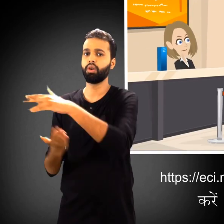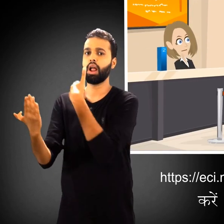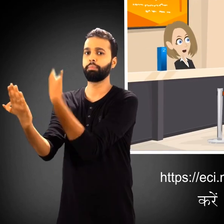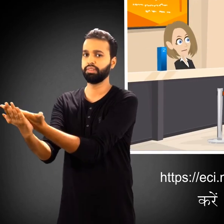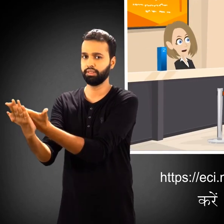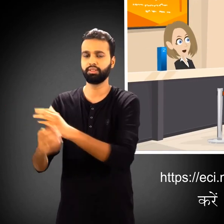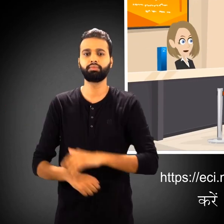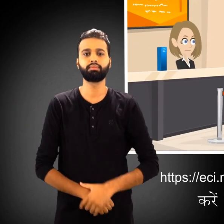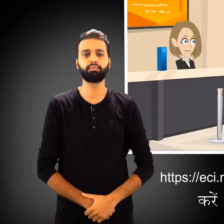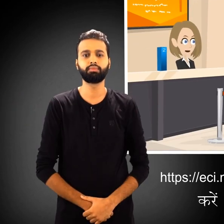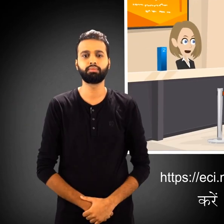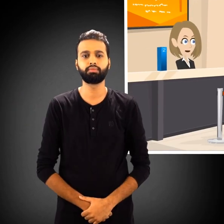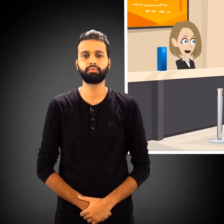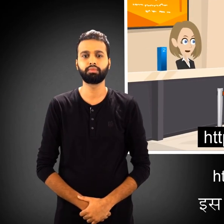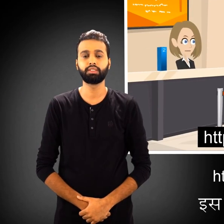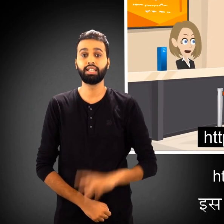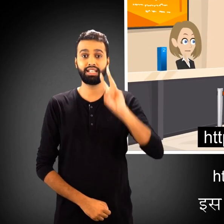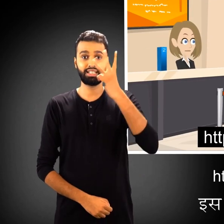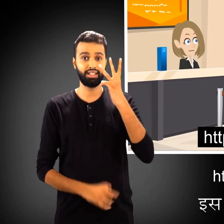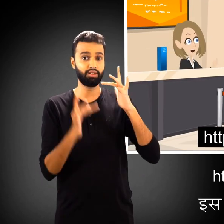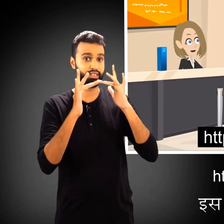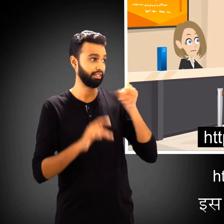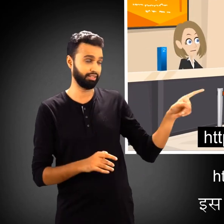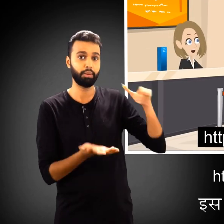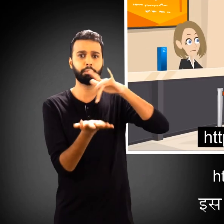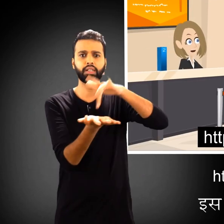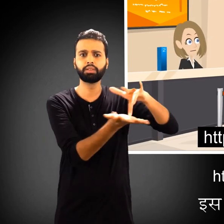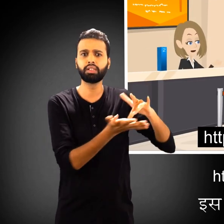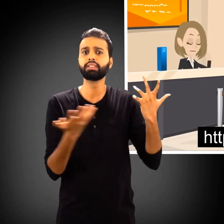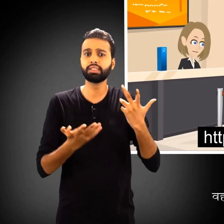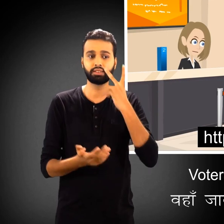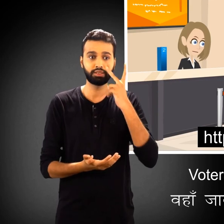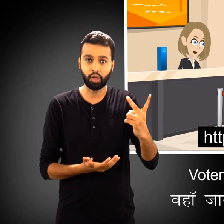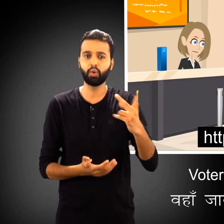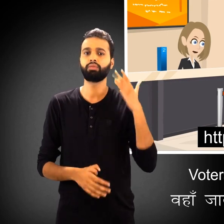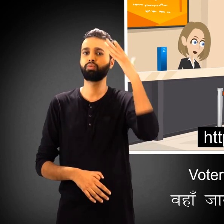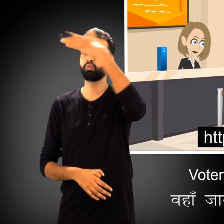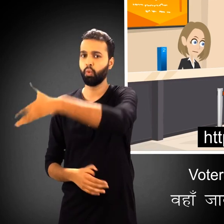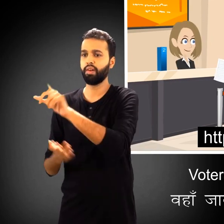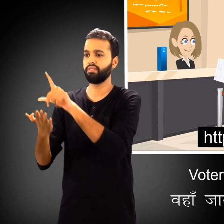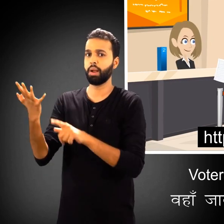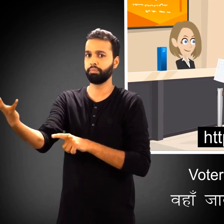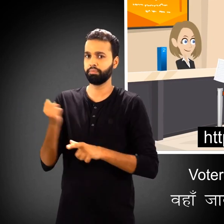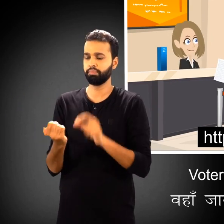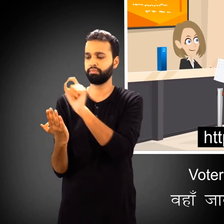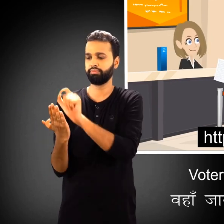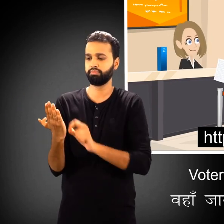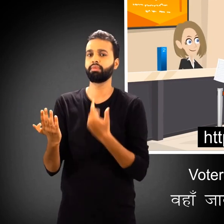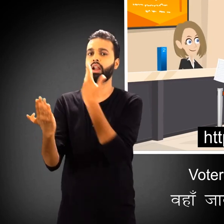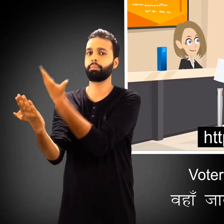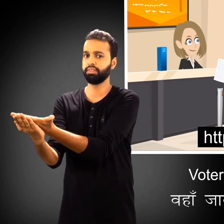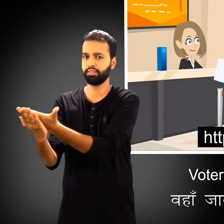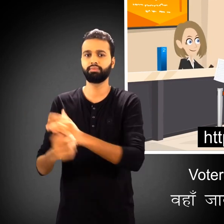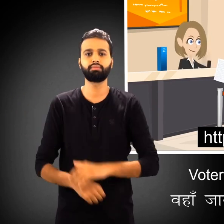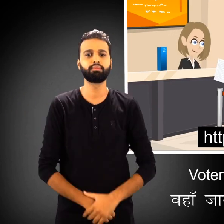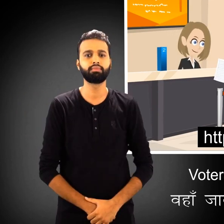करें एवं उसे भरकर पत्यक्ष जमा करें ceo.maharashtra.gov.in इस वेबसाइट से अपनी नस्दीकी वोटर सेल्प सेंटर का